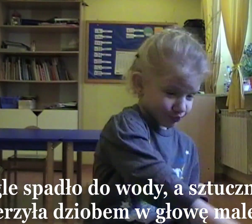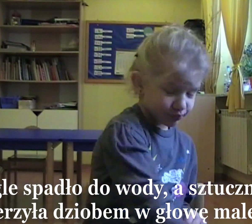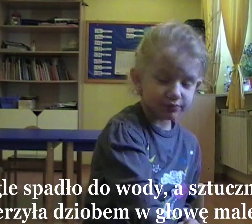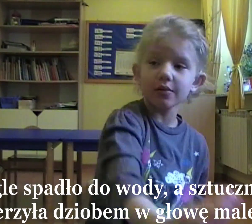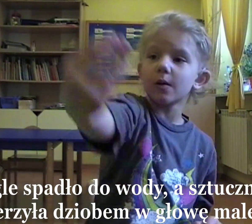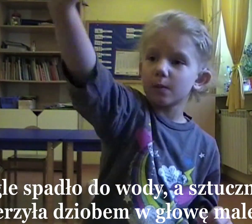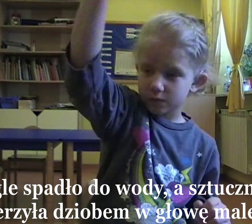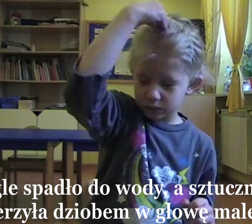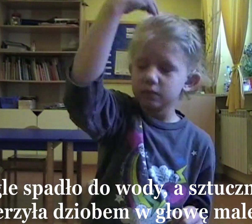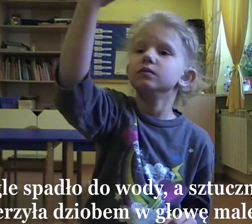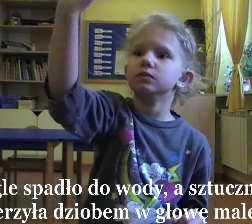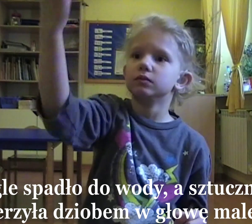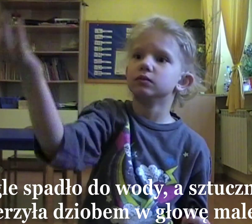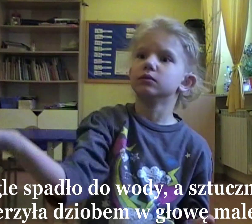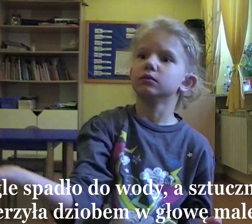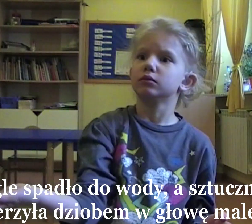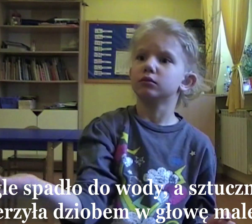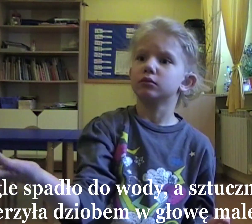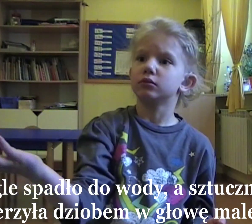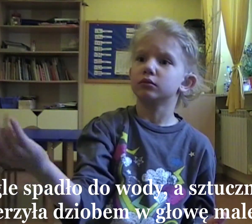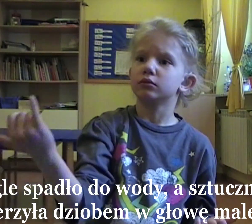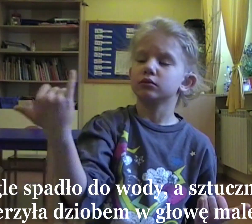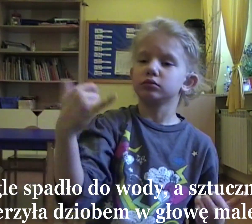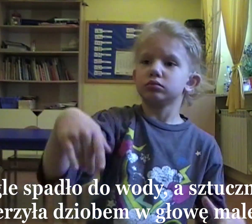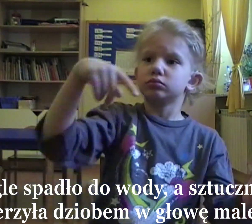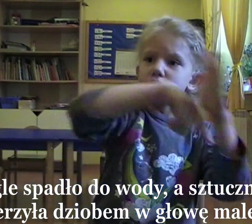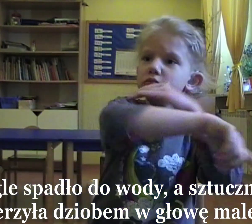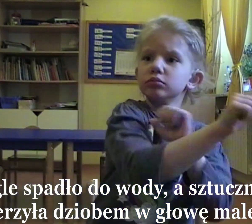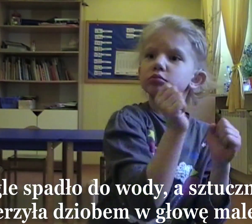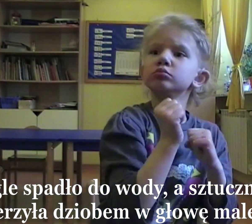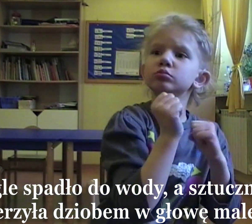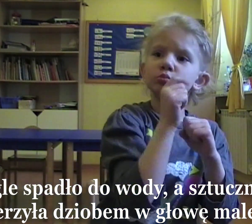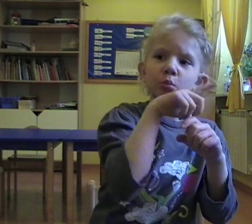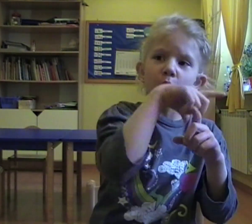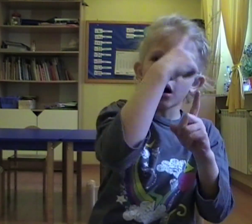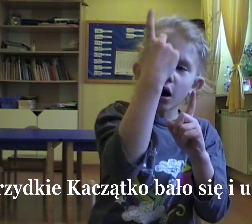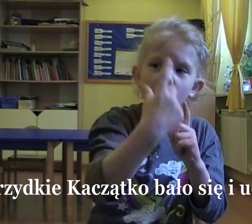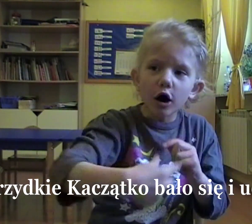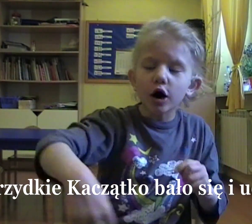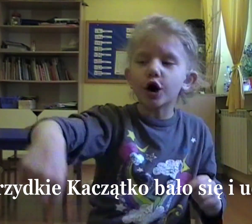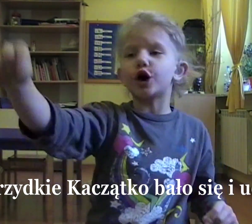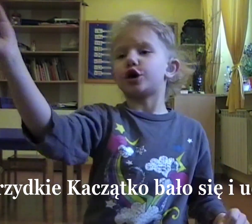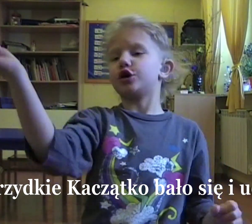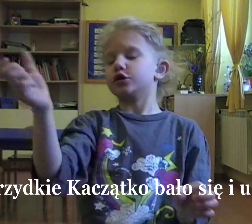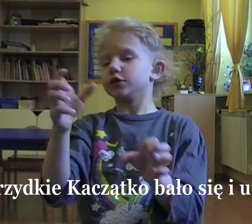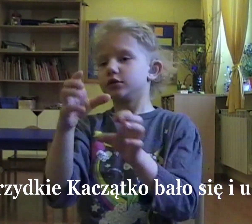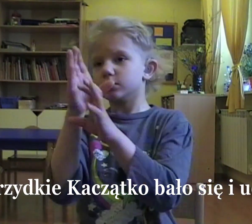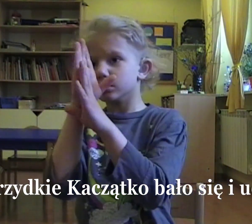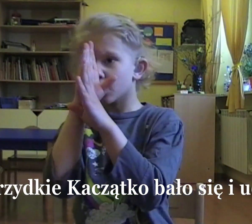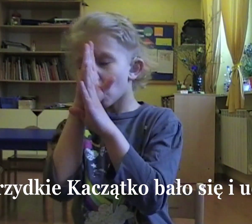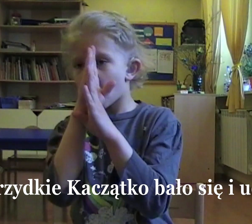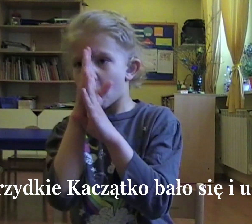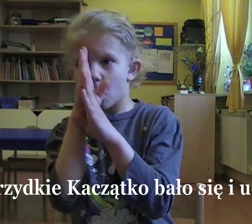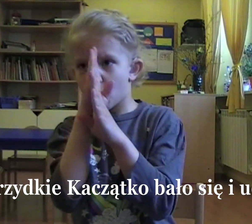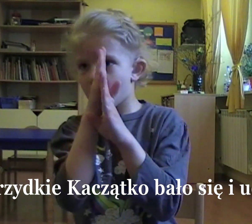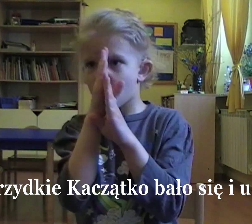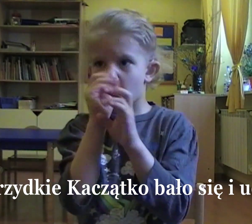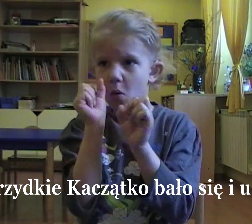wpadło do wody, a sztuczna kaczka uderzyła dziobem w głowę maleństwa. Brzydkie kaczątko